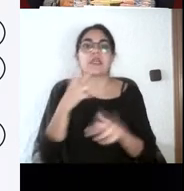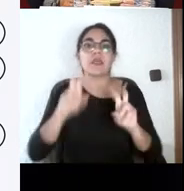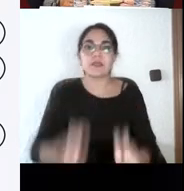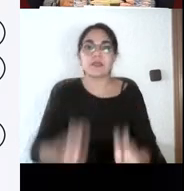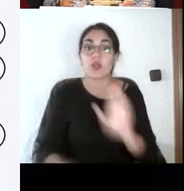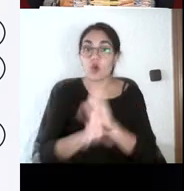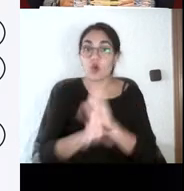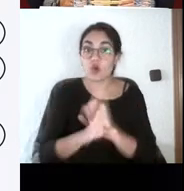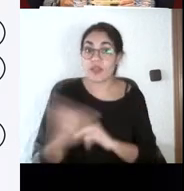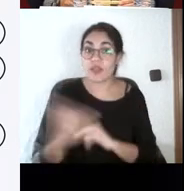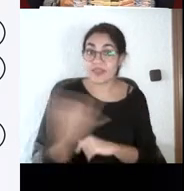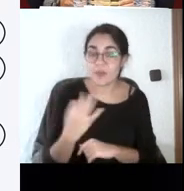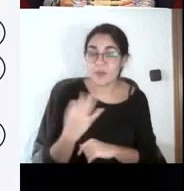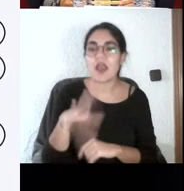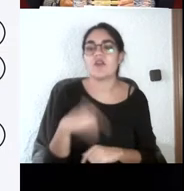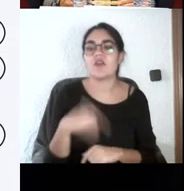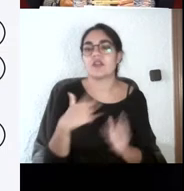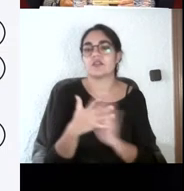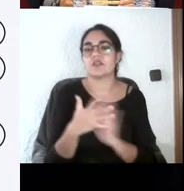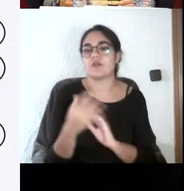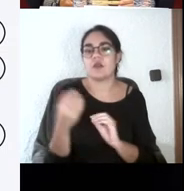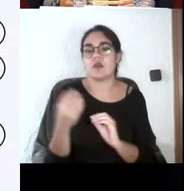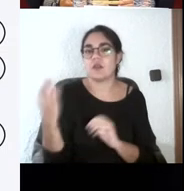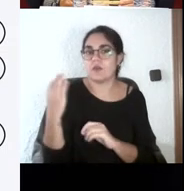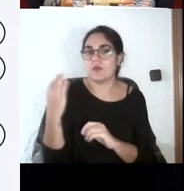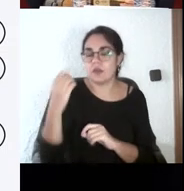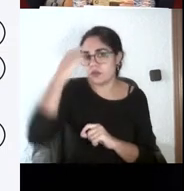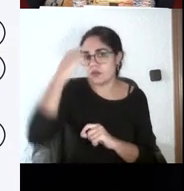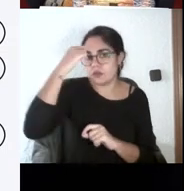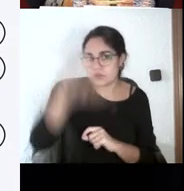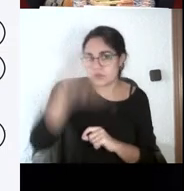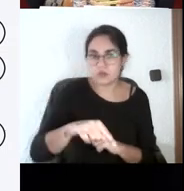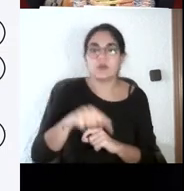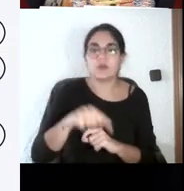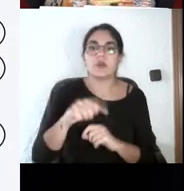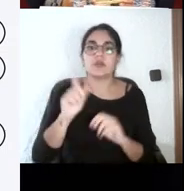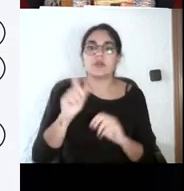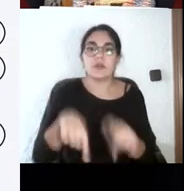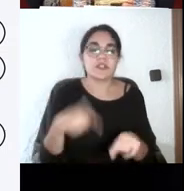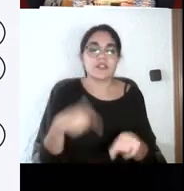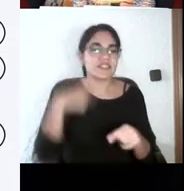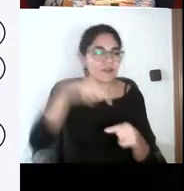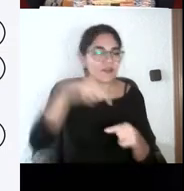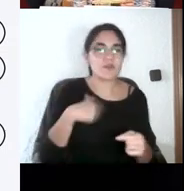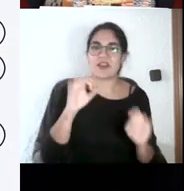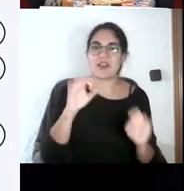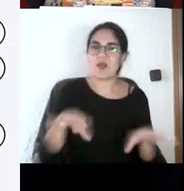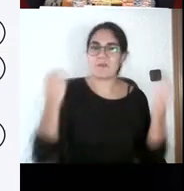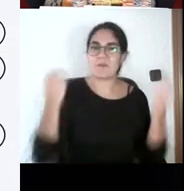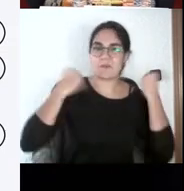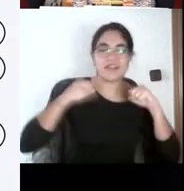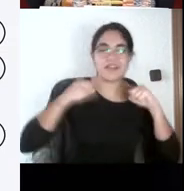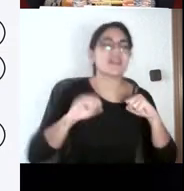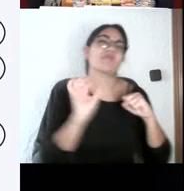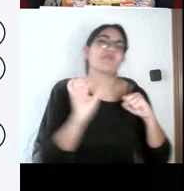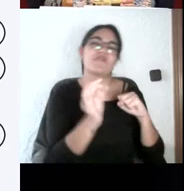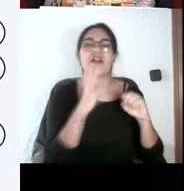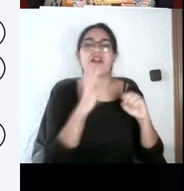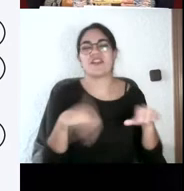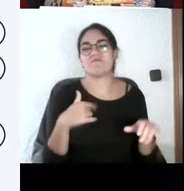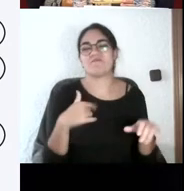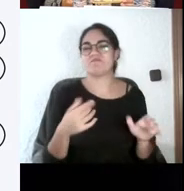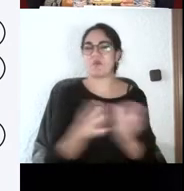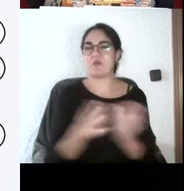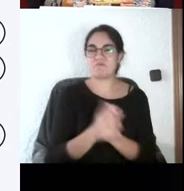los principales autores en el campo. Entonces, no solamente se trata de la práctica, que es algo que les gusta, les motiva, porque lo ven como más para allá.